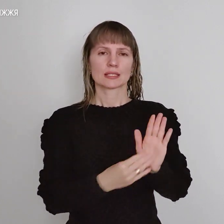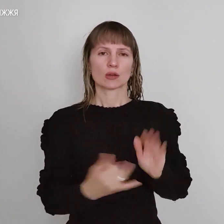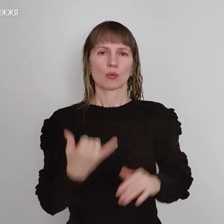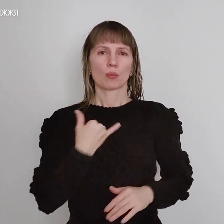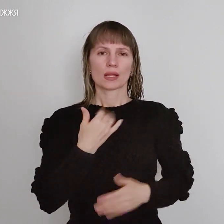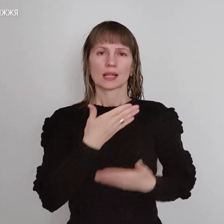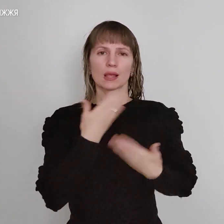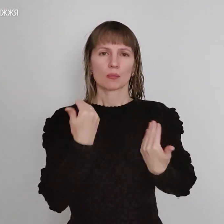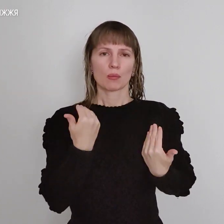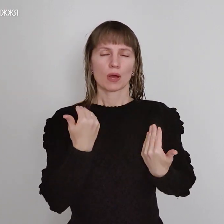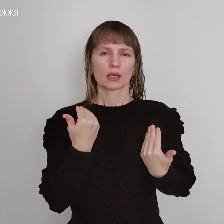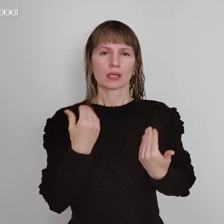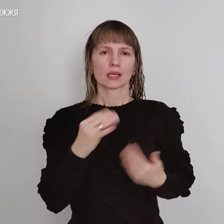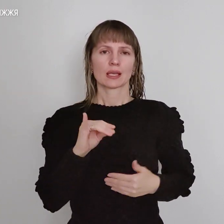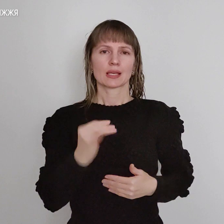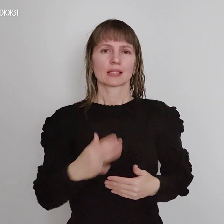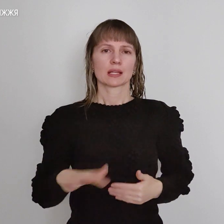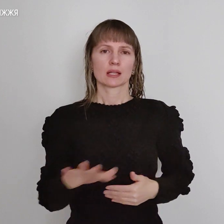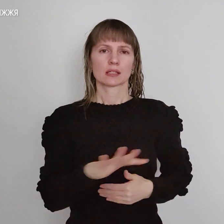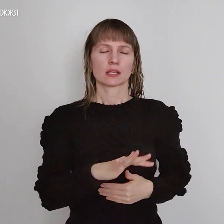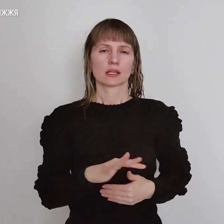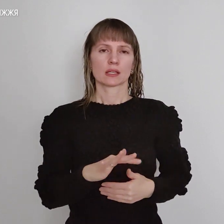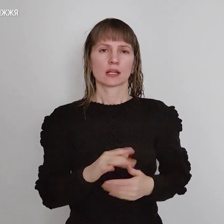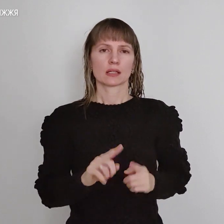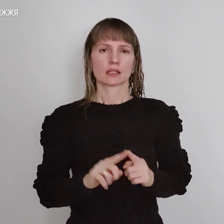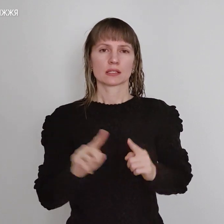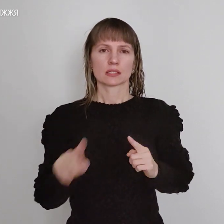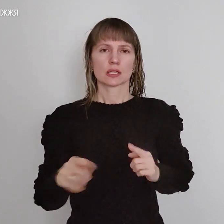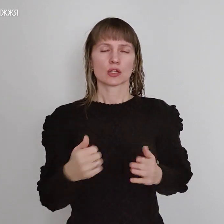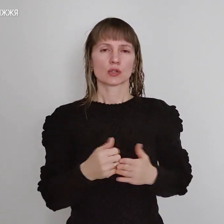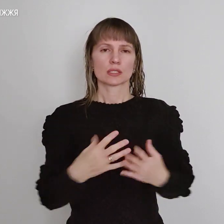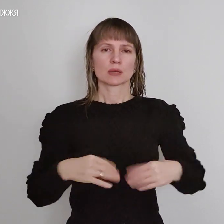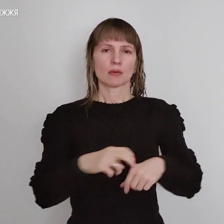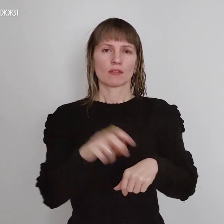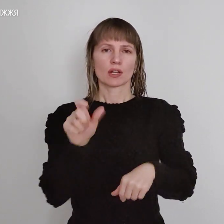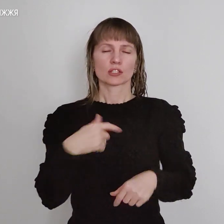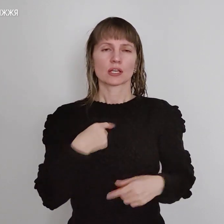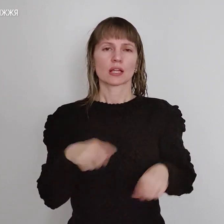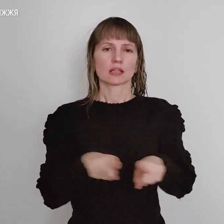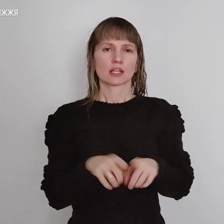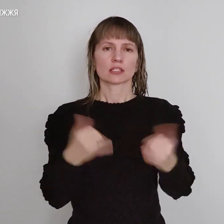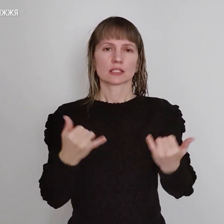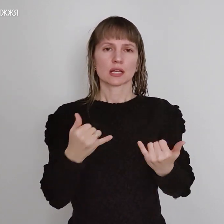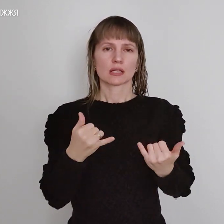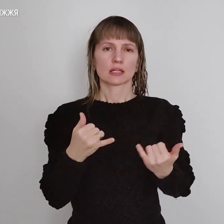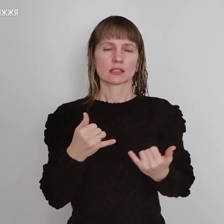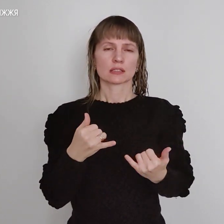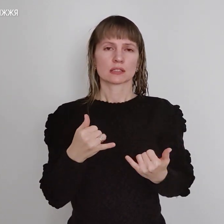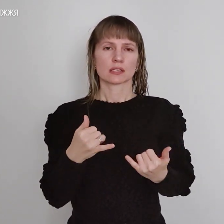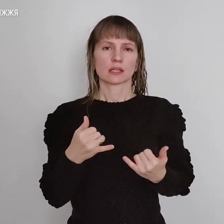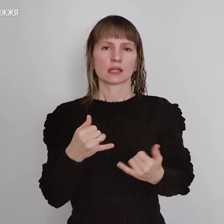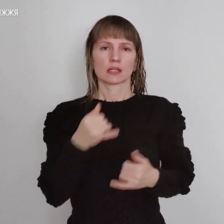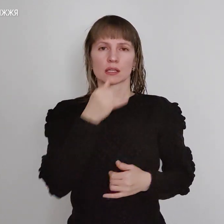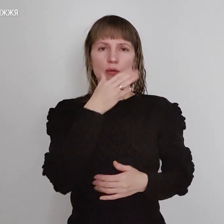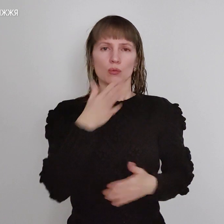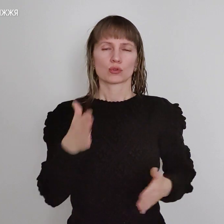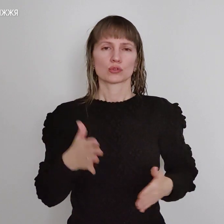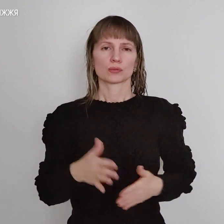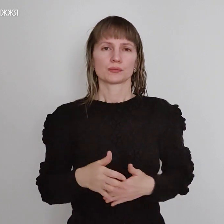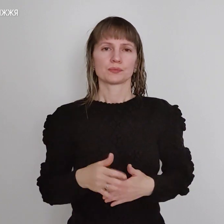немає. І територіально дістатися до сімейного лікаря не дуже так. Я знаю,